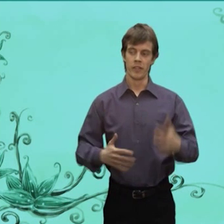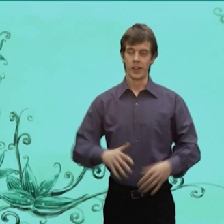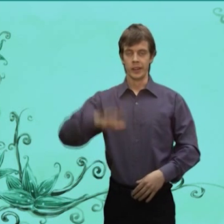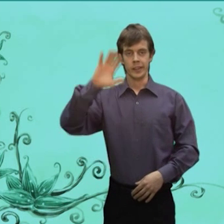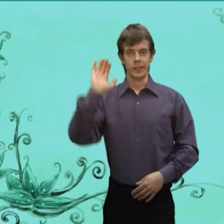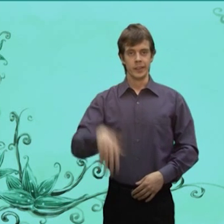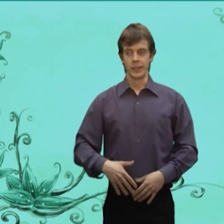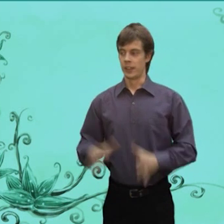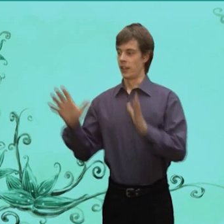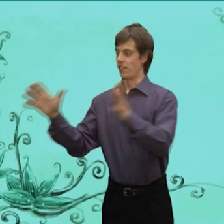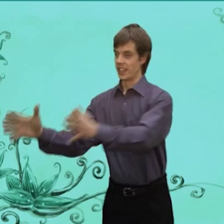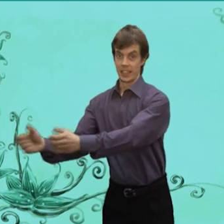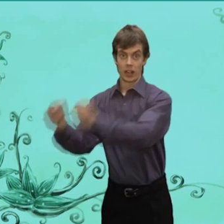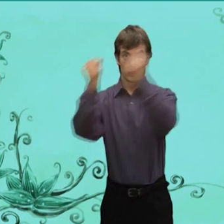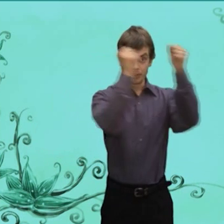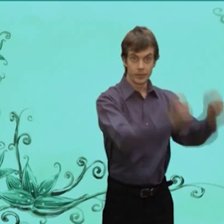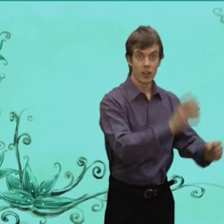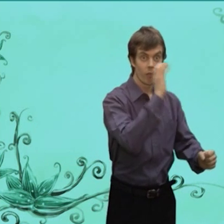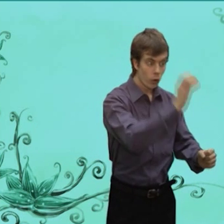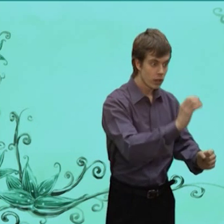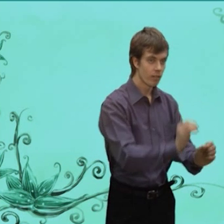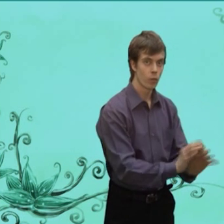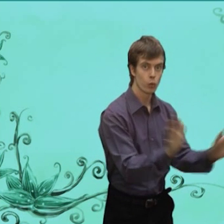Медведь Спрятал Волка В кусты